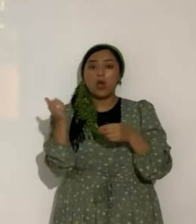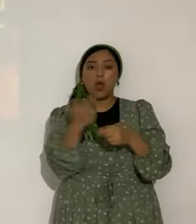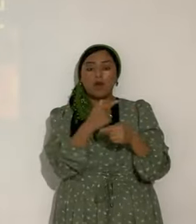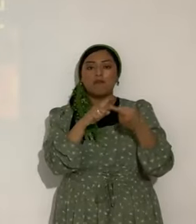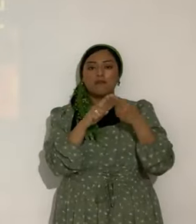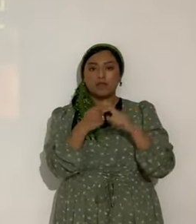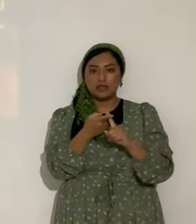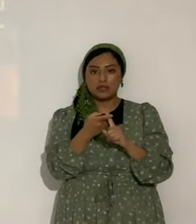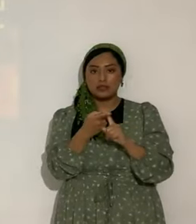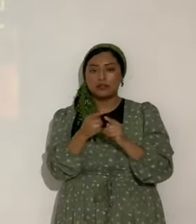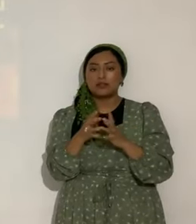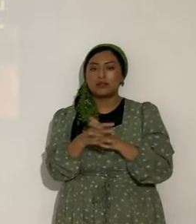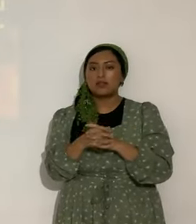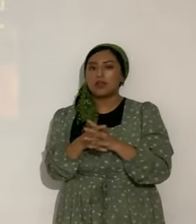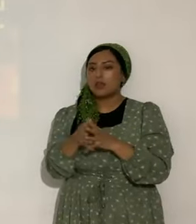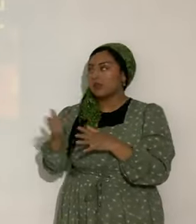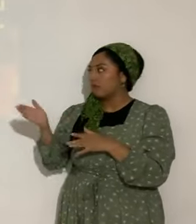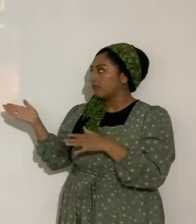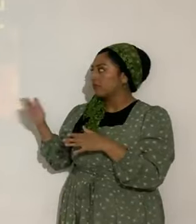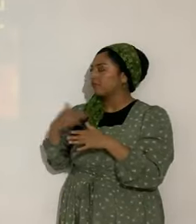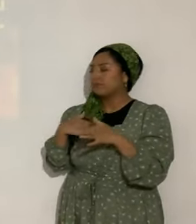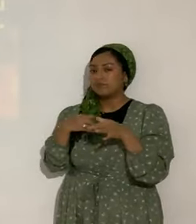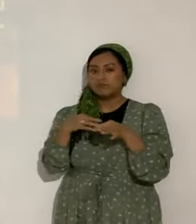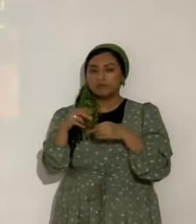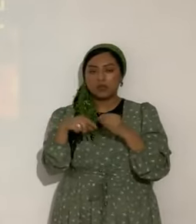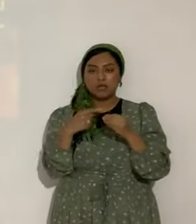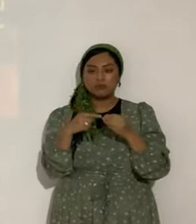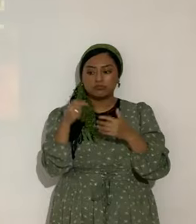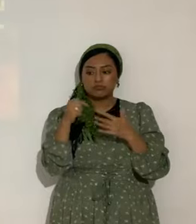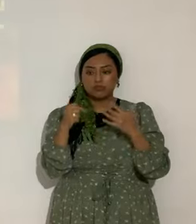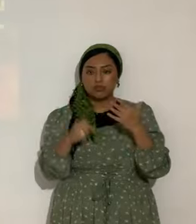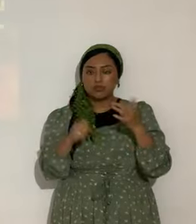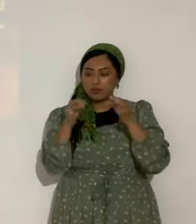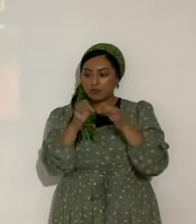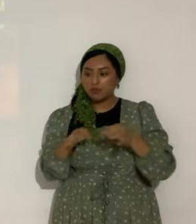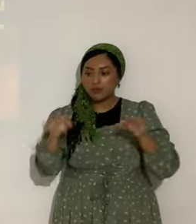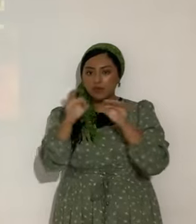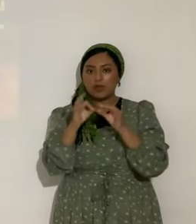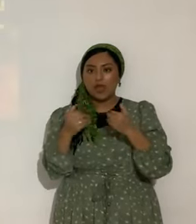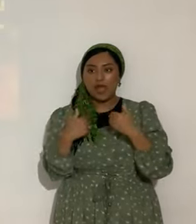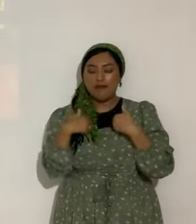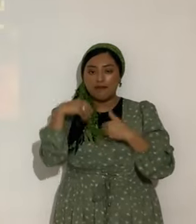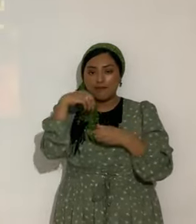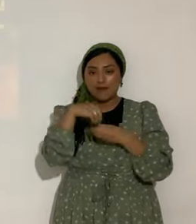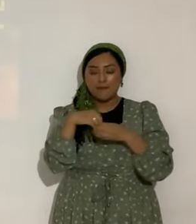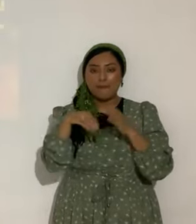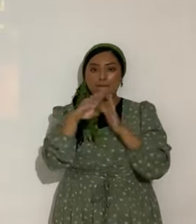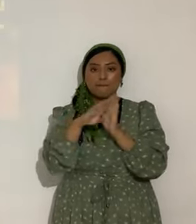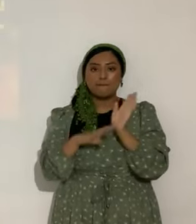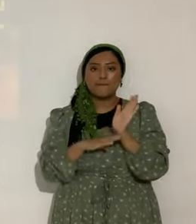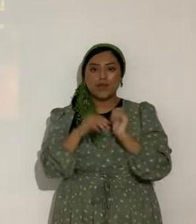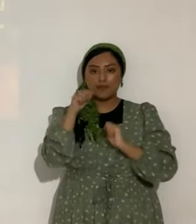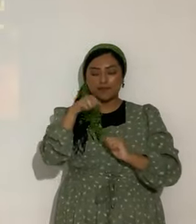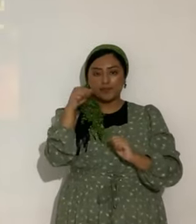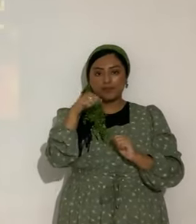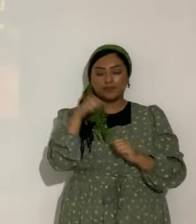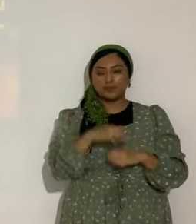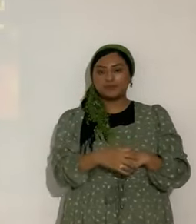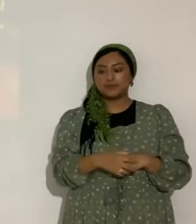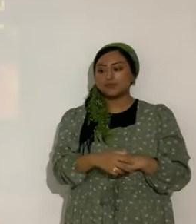y amigas. Aquí hablo de varias cosas mucho, muy importantes que están en la Biblia, sí, de acuerdo, muy